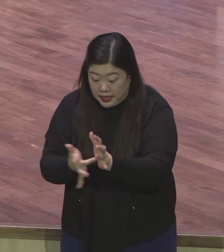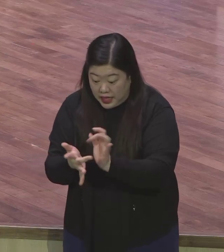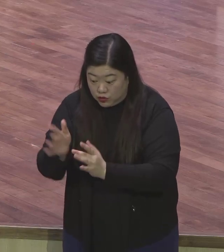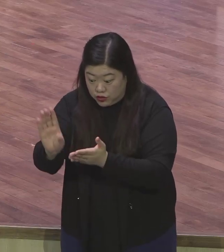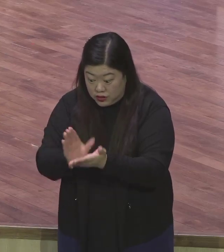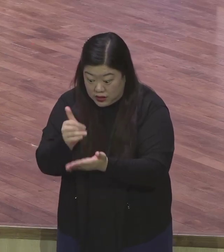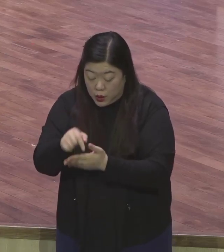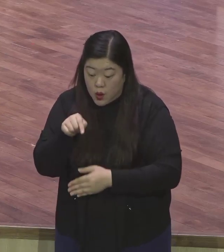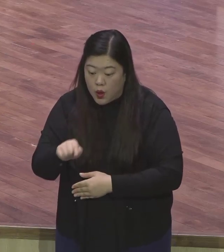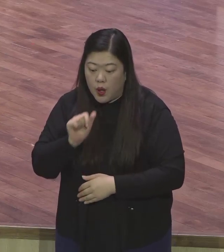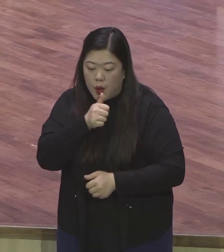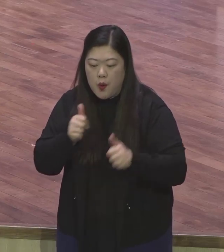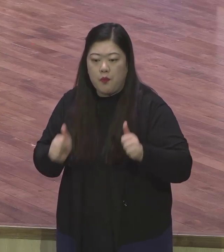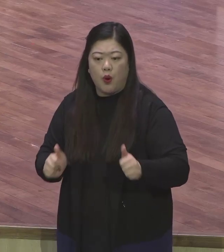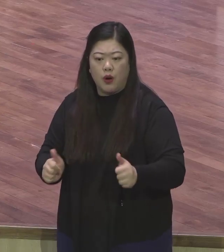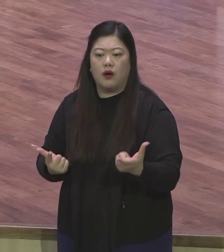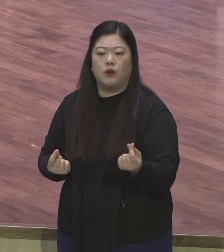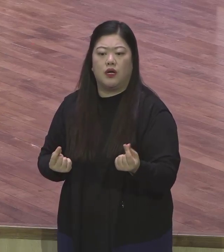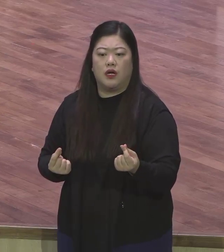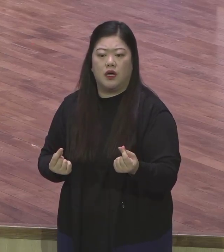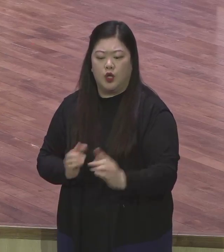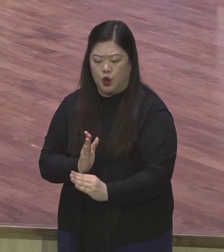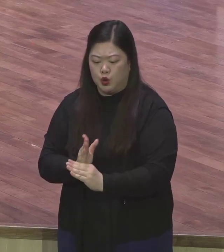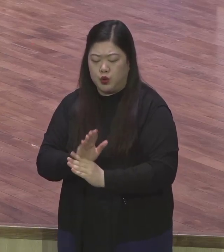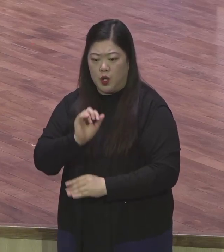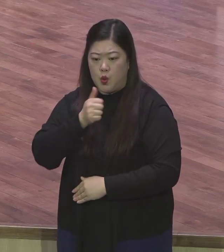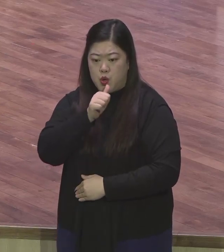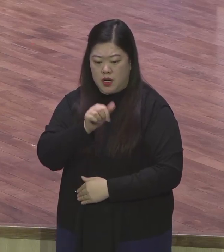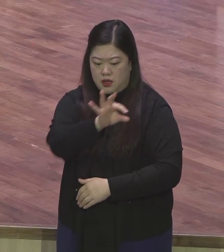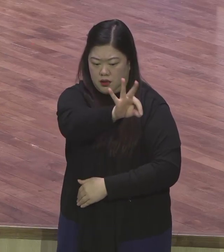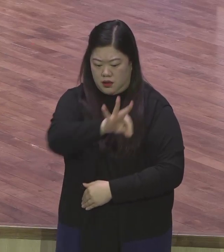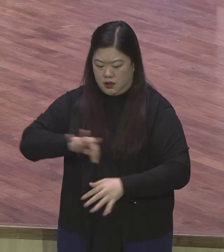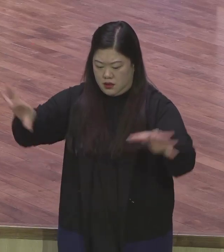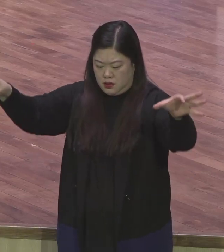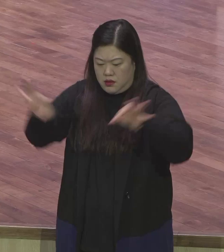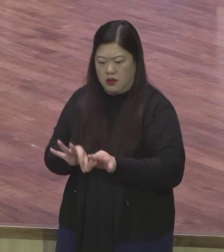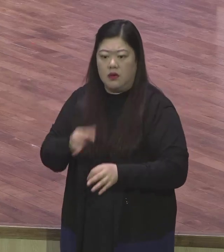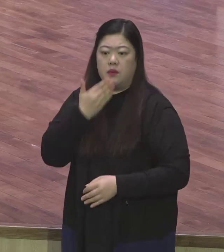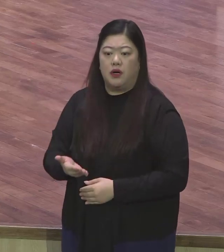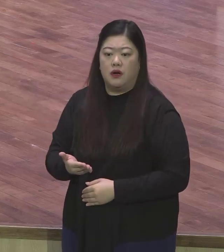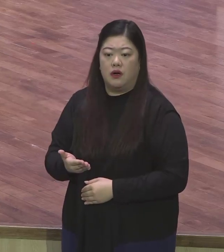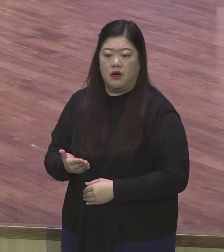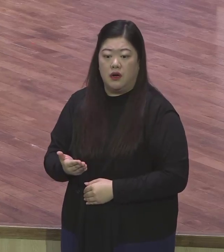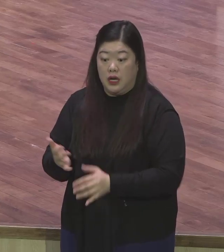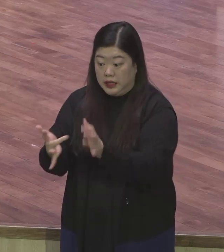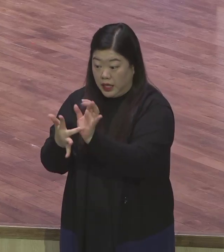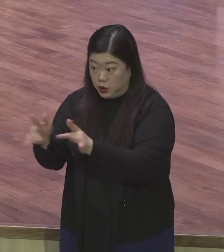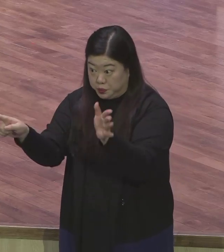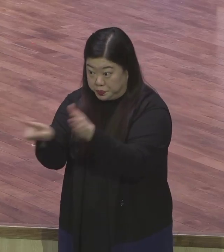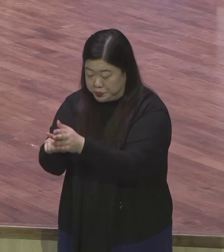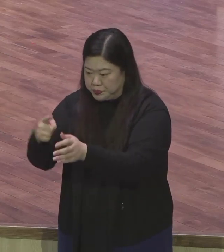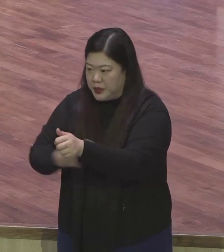변호사요. 예수 그리소를 통해서 우리가 하나님을 만날 수 있다 라고 말씀하고 있습니다.